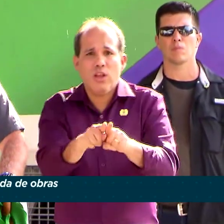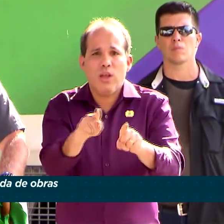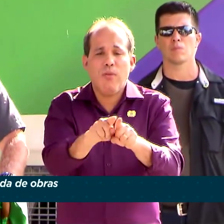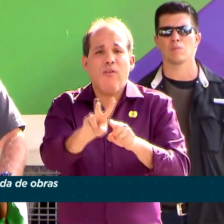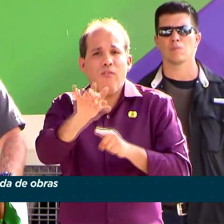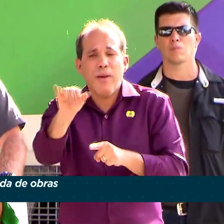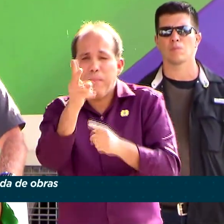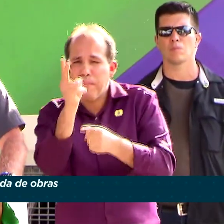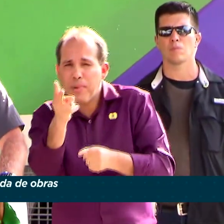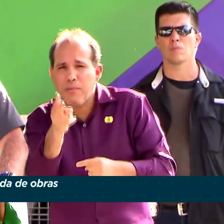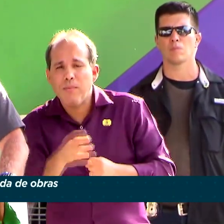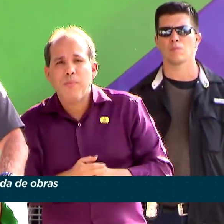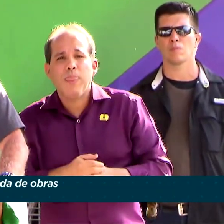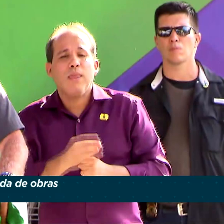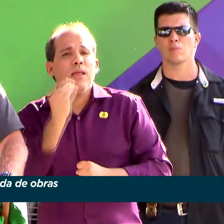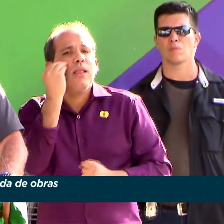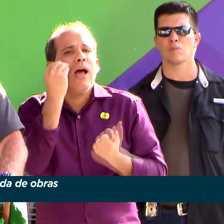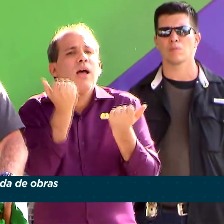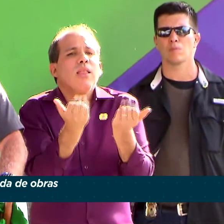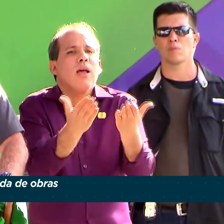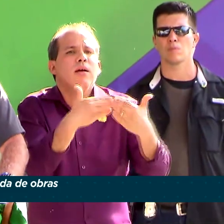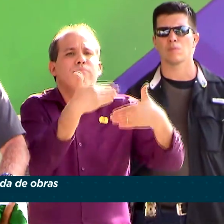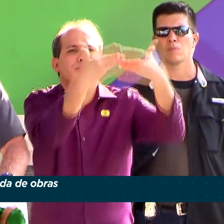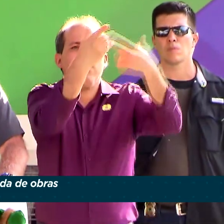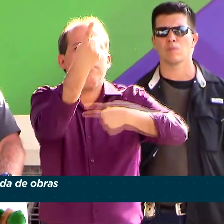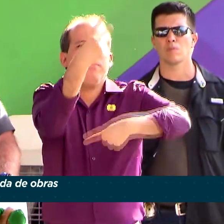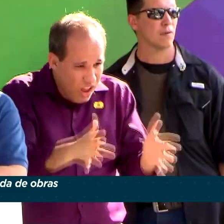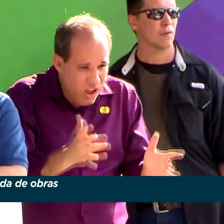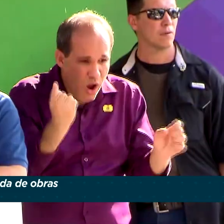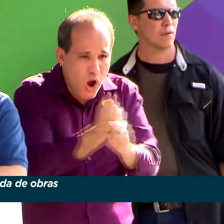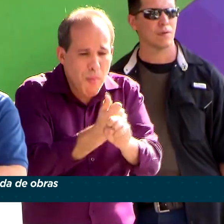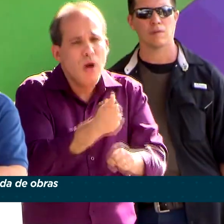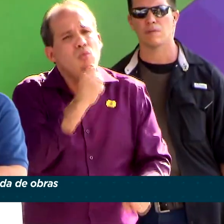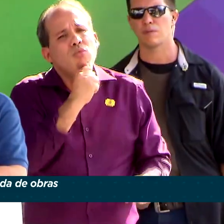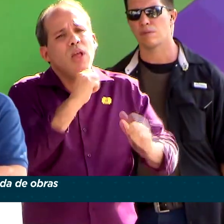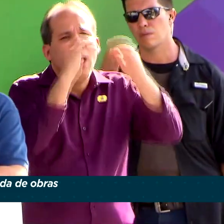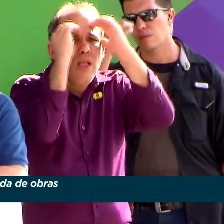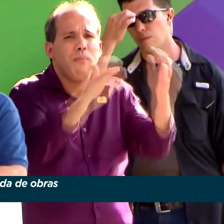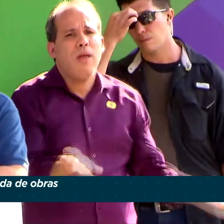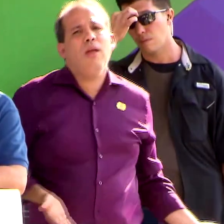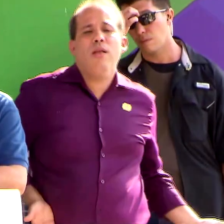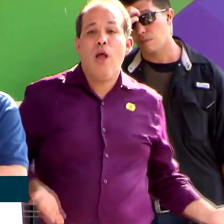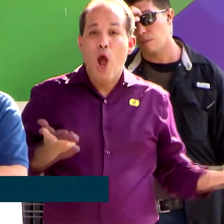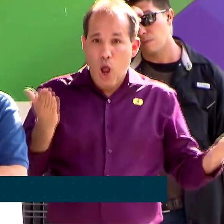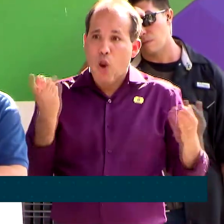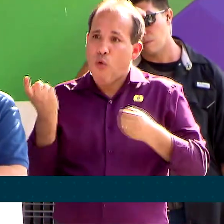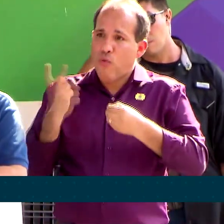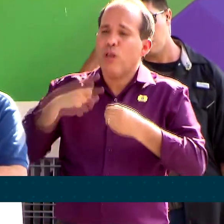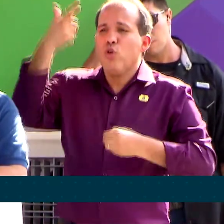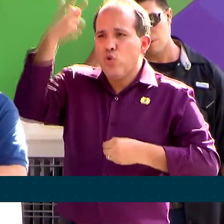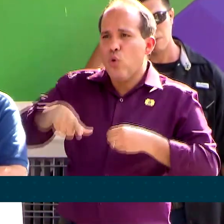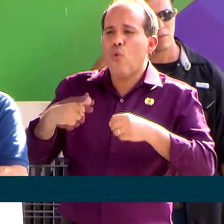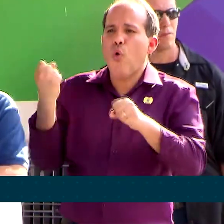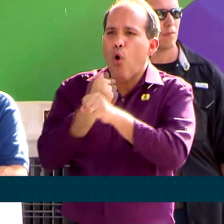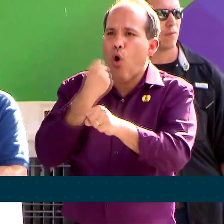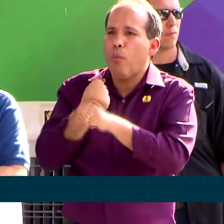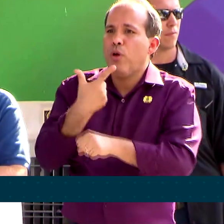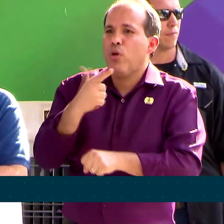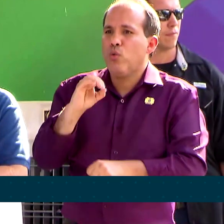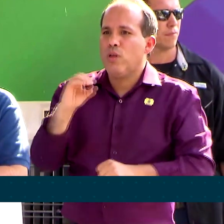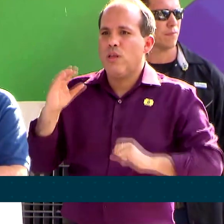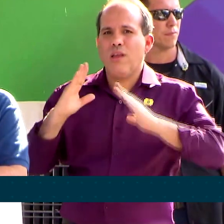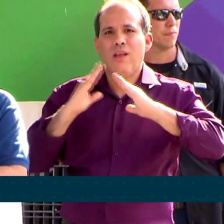dessas, trazer o progresso e o desenvolvimento. Nós estamos anunciando aqui a retomada de mais de 200 unidades